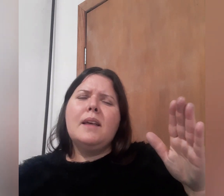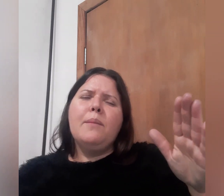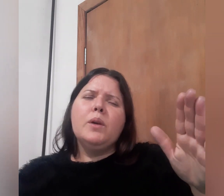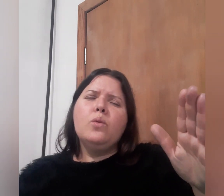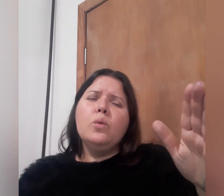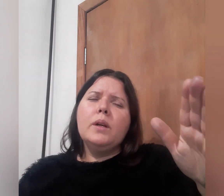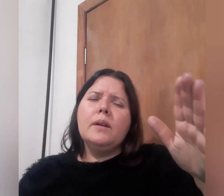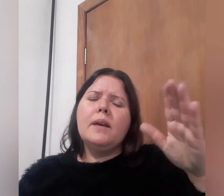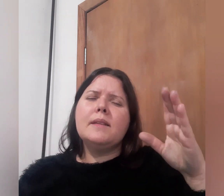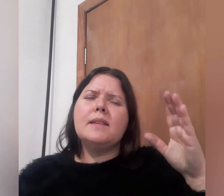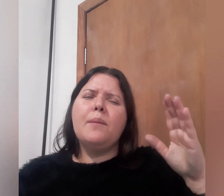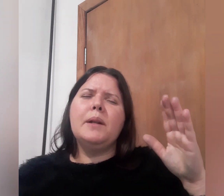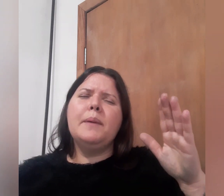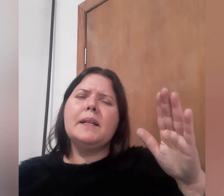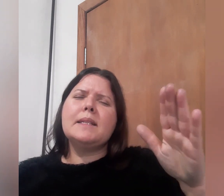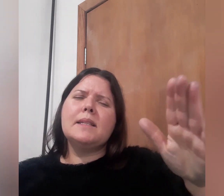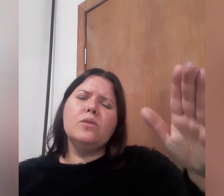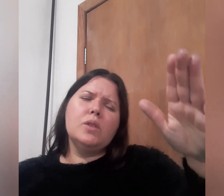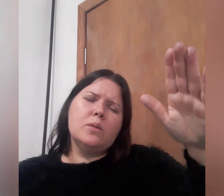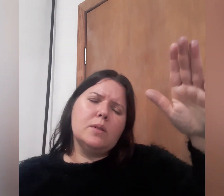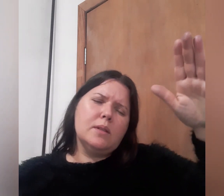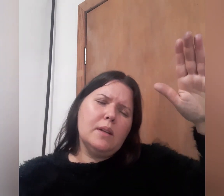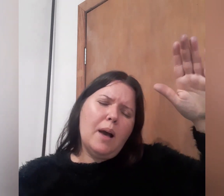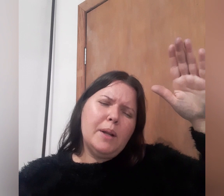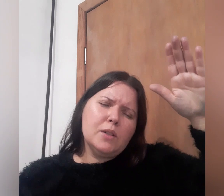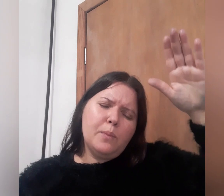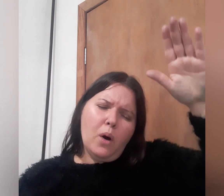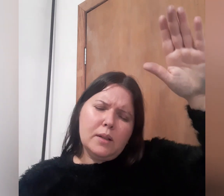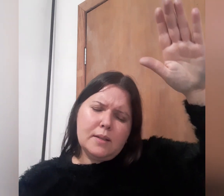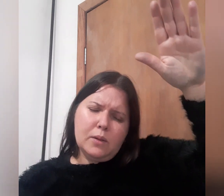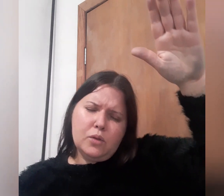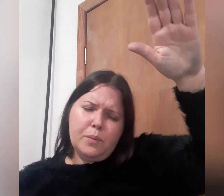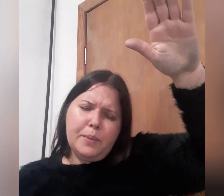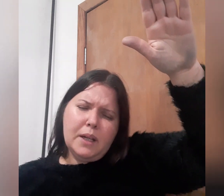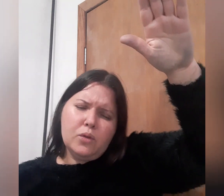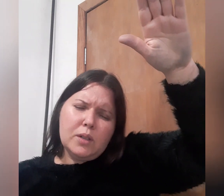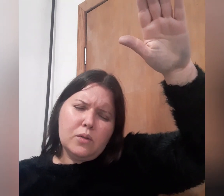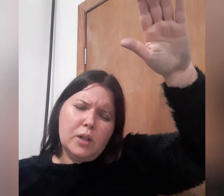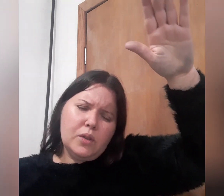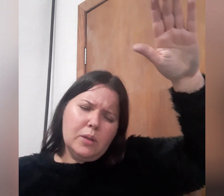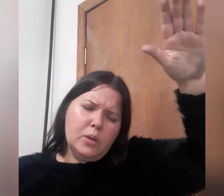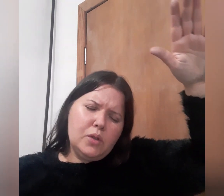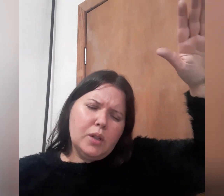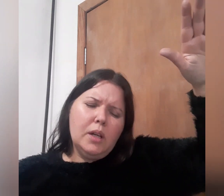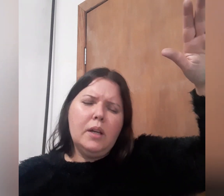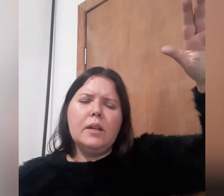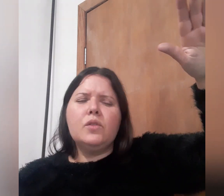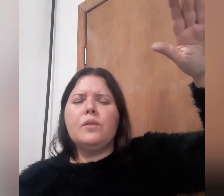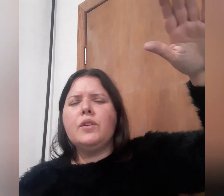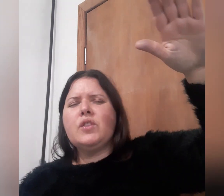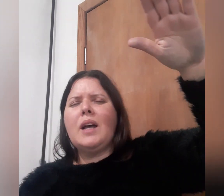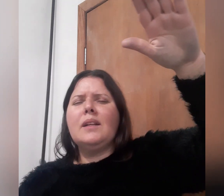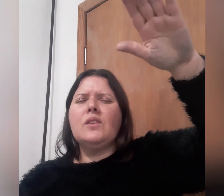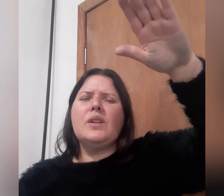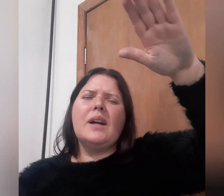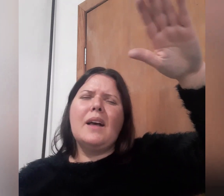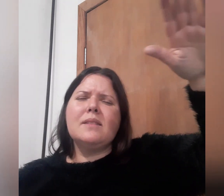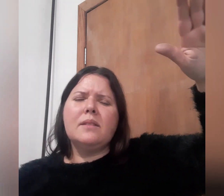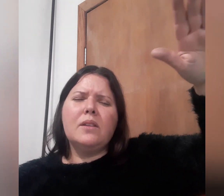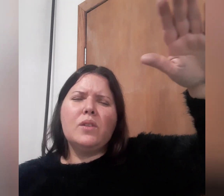Recebe cura, recebe libertação, Jesus. Abre as portas, Senhor, de emprego, Jesus, nesta noite, que estão fechadas nesta casa, nesta